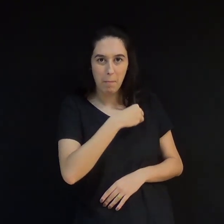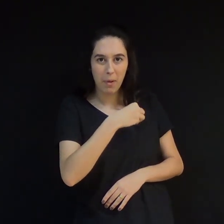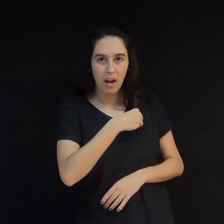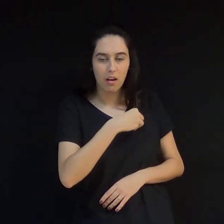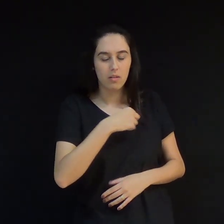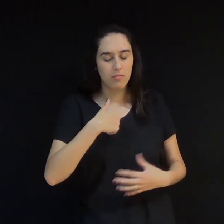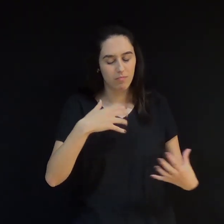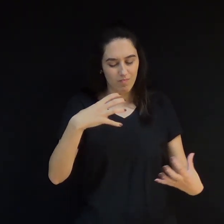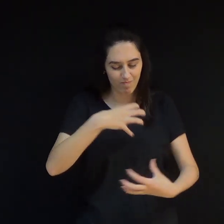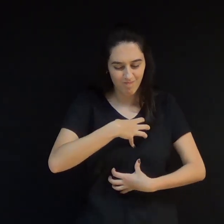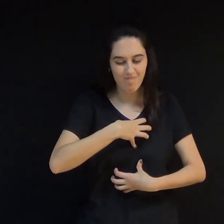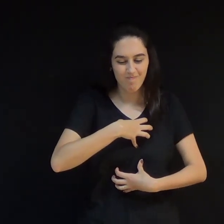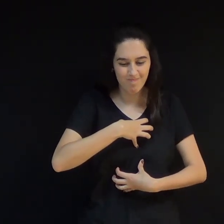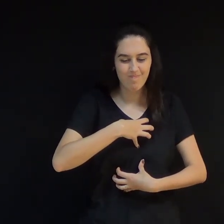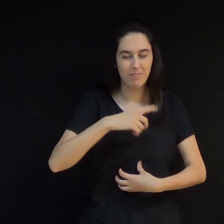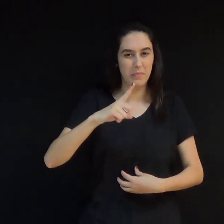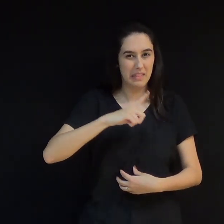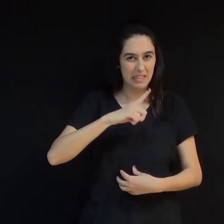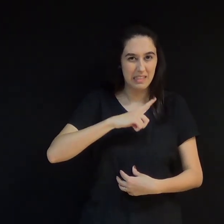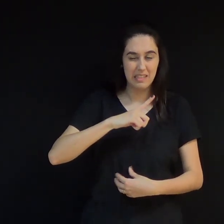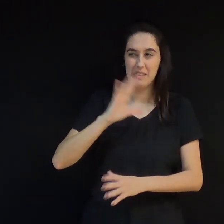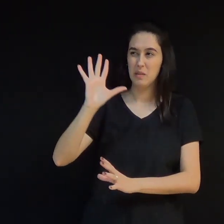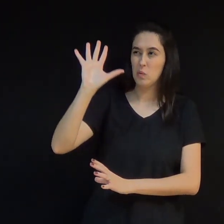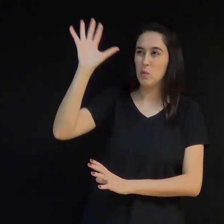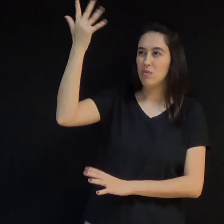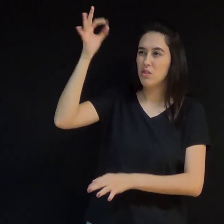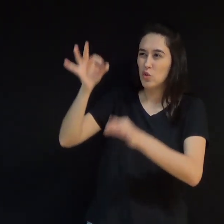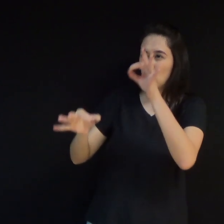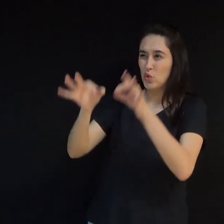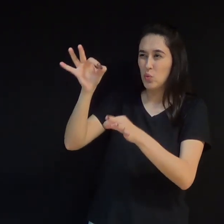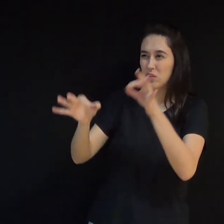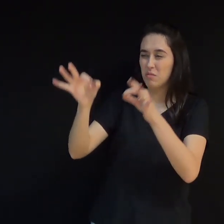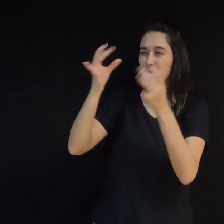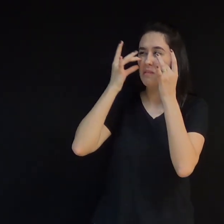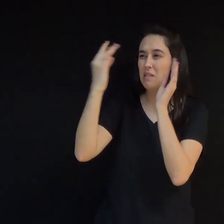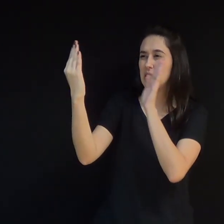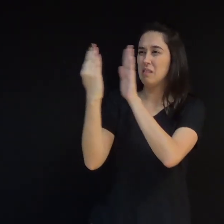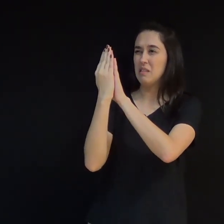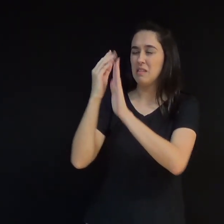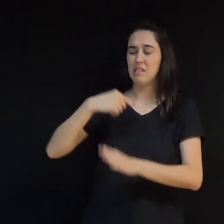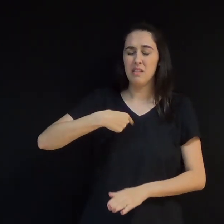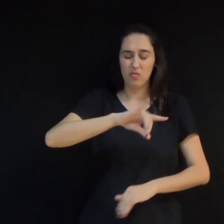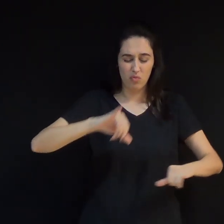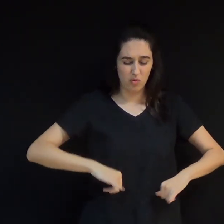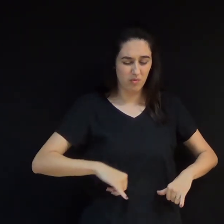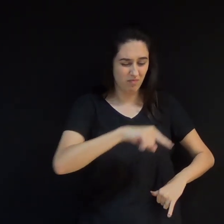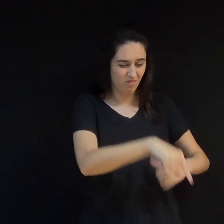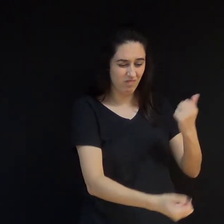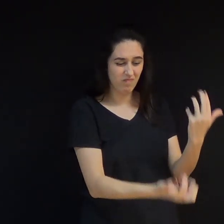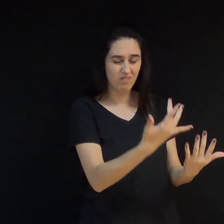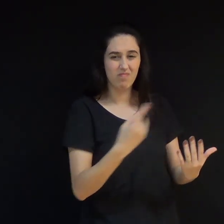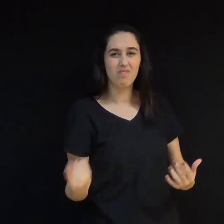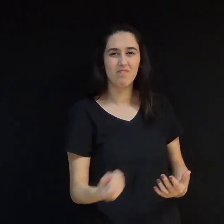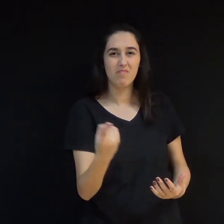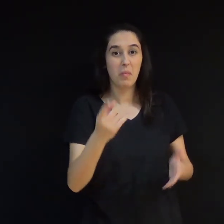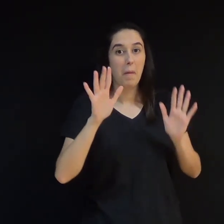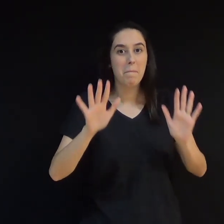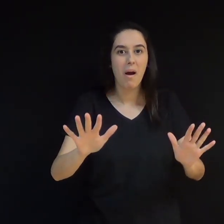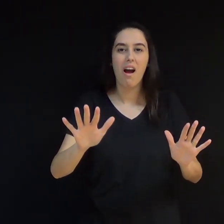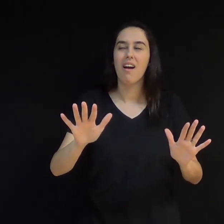sentia como se preparasse diante de mim um grande julgamento para a minha condenação eterna. Foi aí que alguém